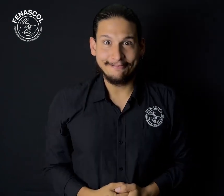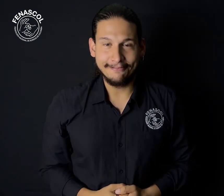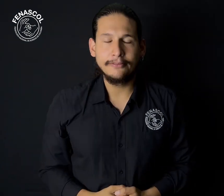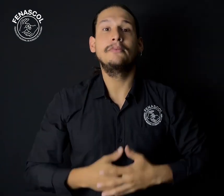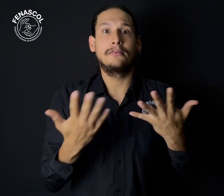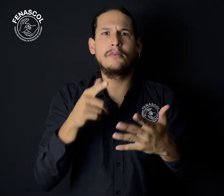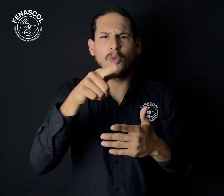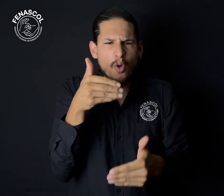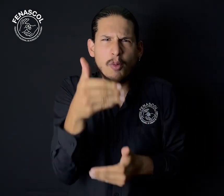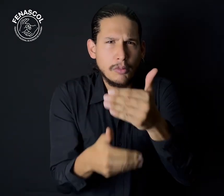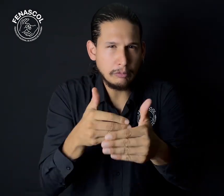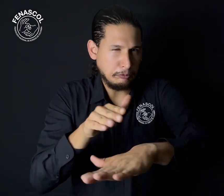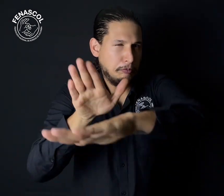el paso a paso de cómo llenarla.